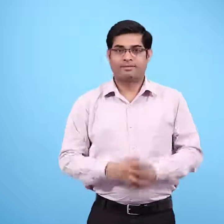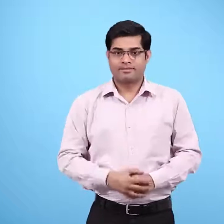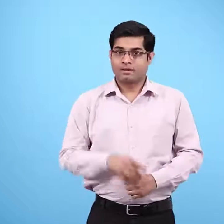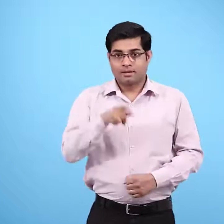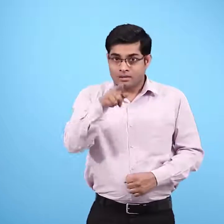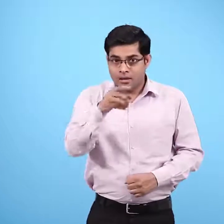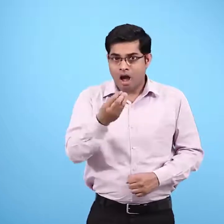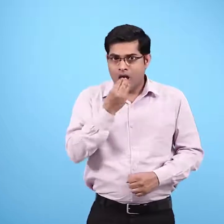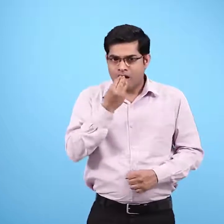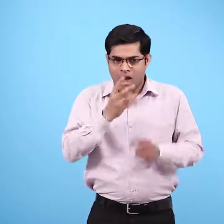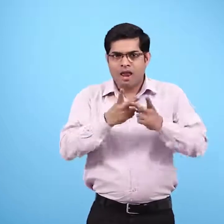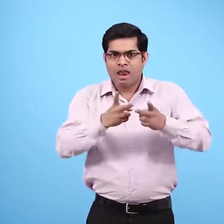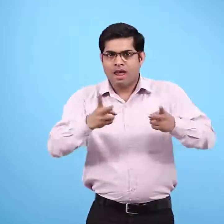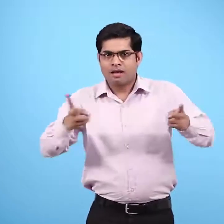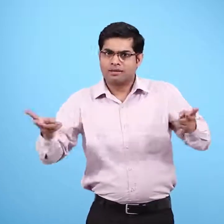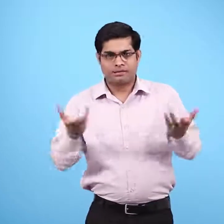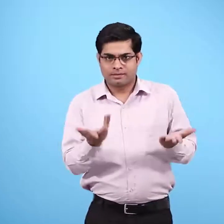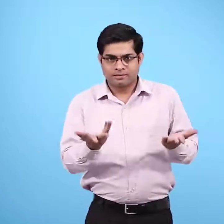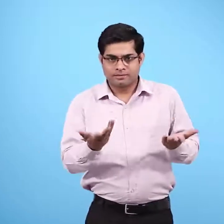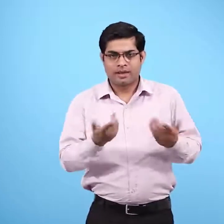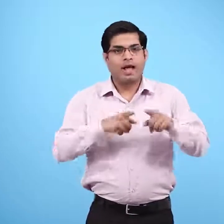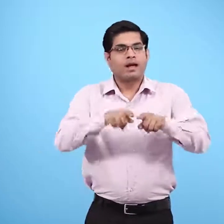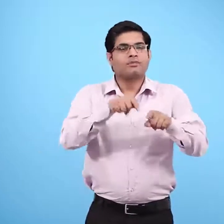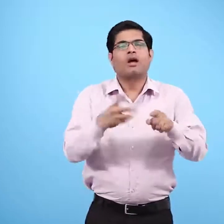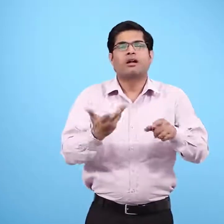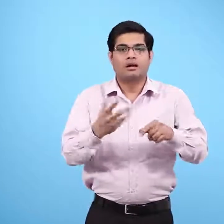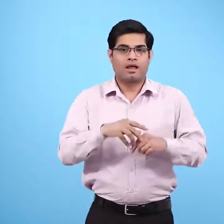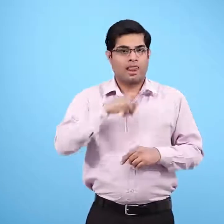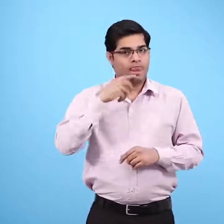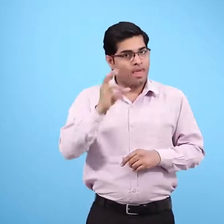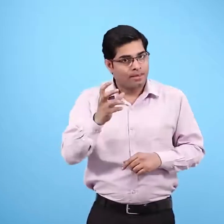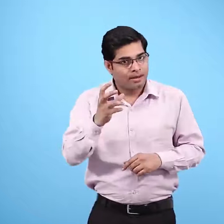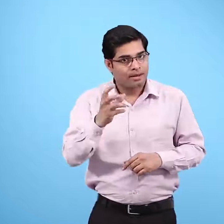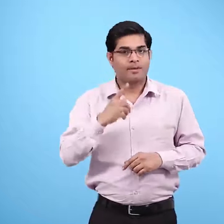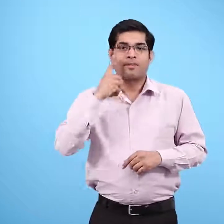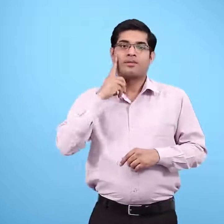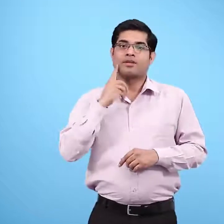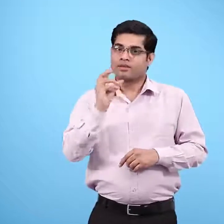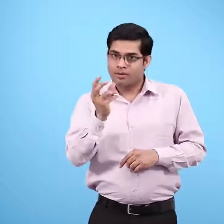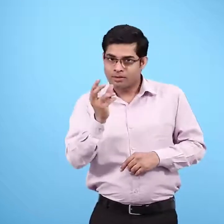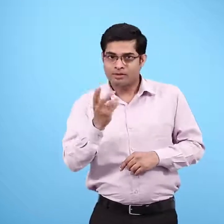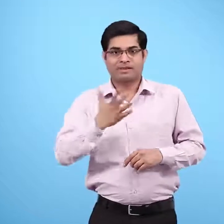तुम खाने की इन चीजों जैसे टामाटर, प्याज, सौफ,